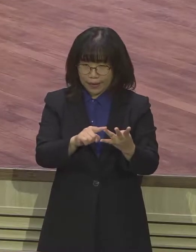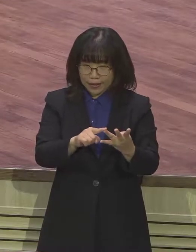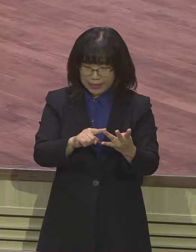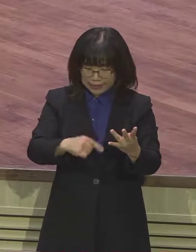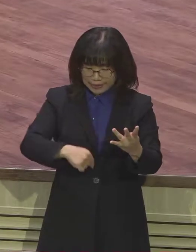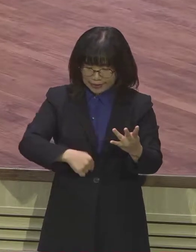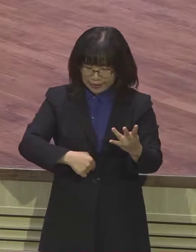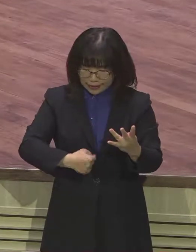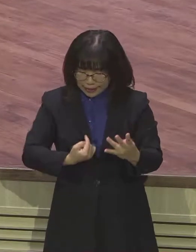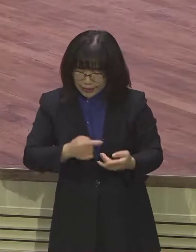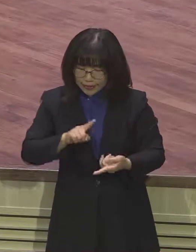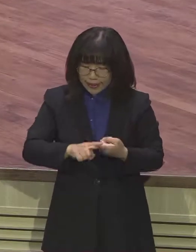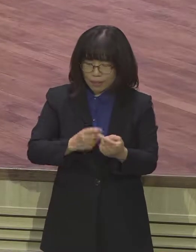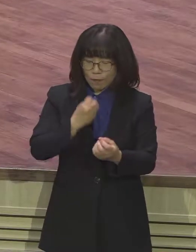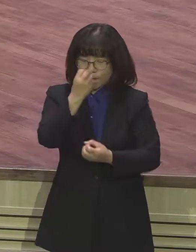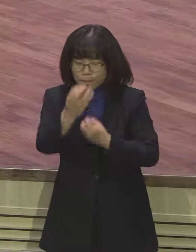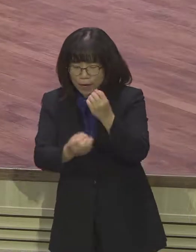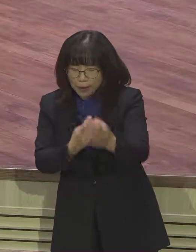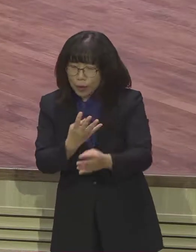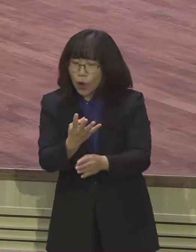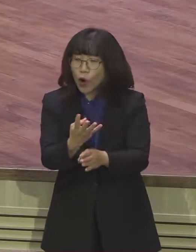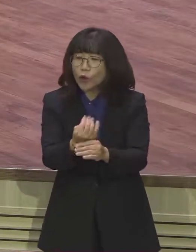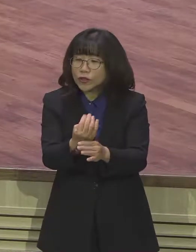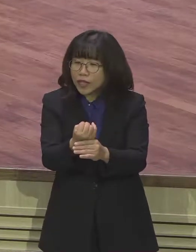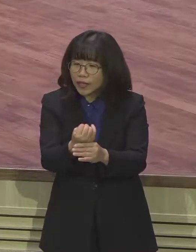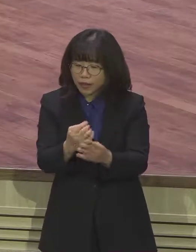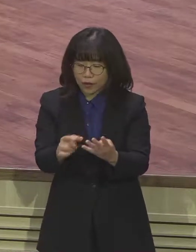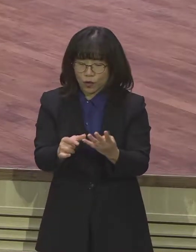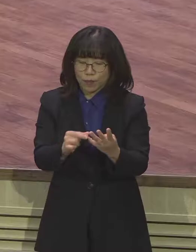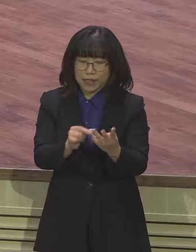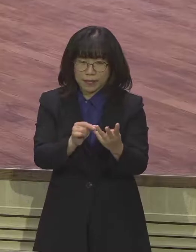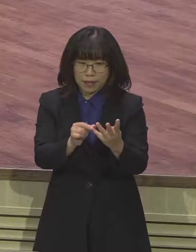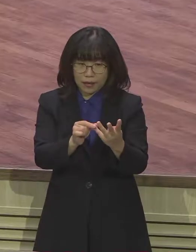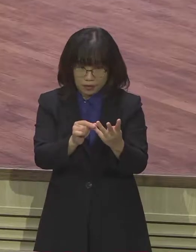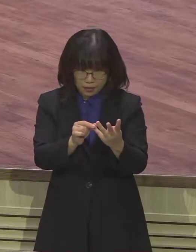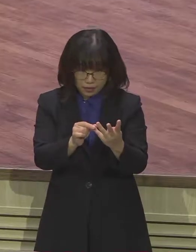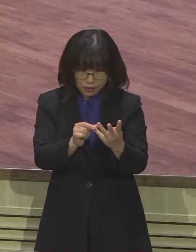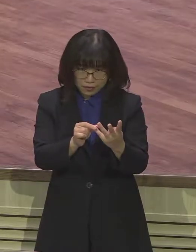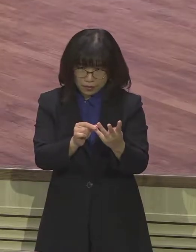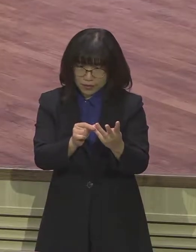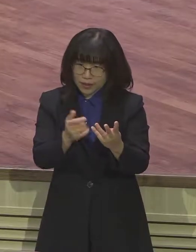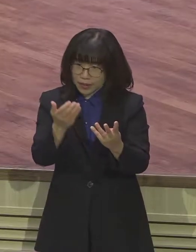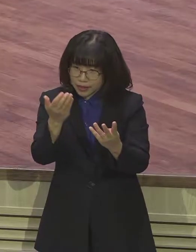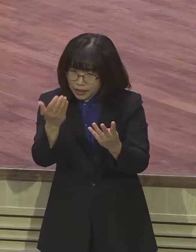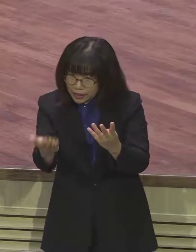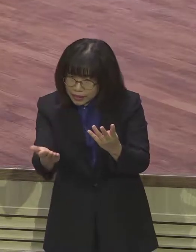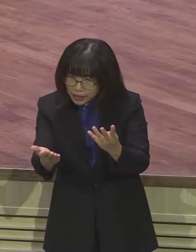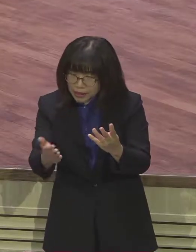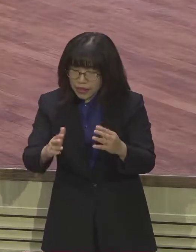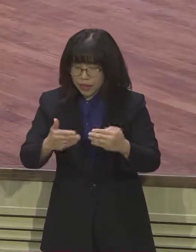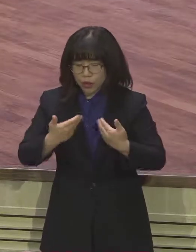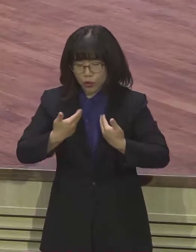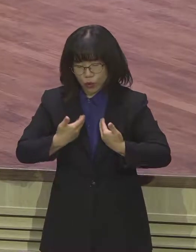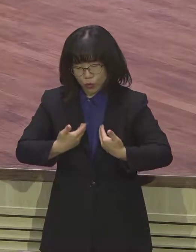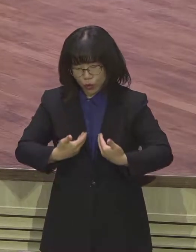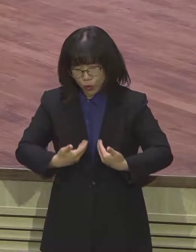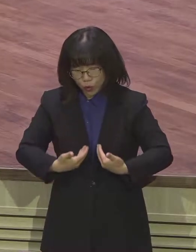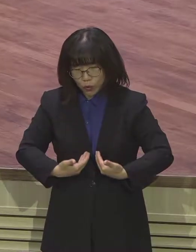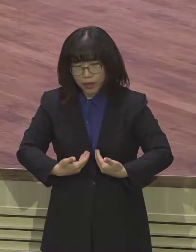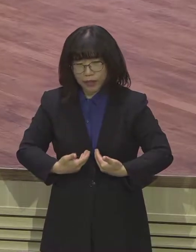것이 언제입니까? 그리고 네 번째 질문, 마지막으로 당신이 고요히 앉아 있었던 적은 언제입니까?